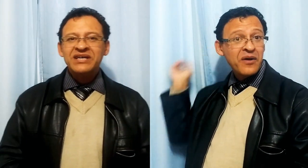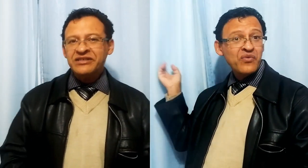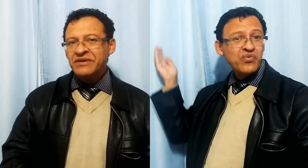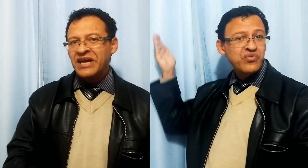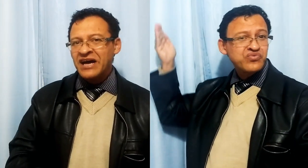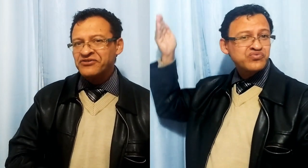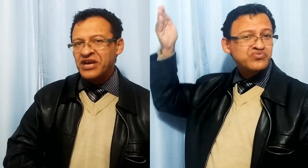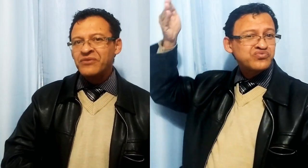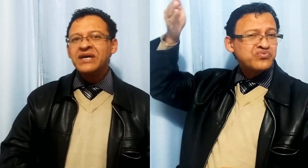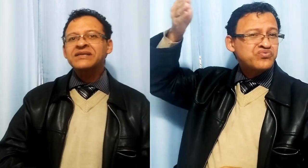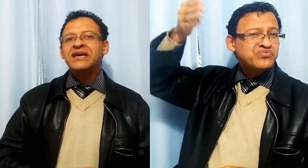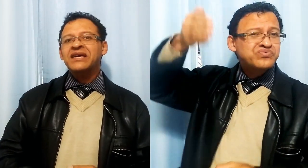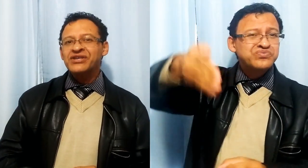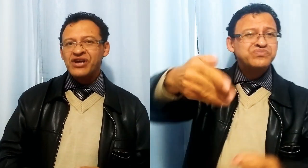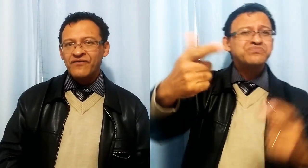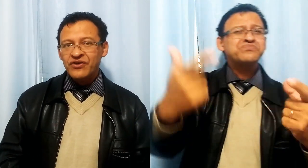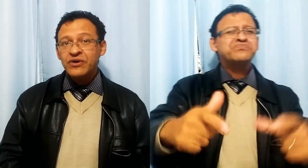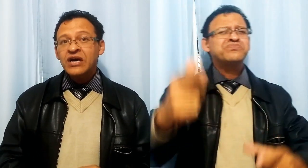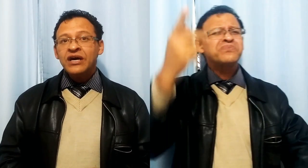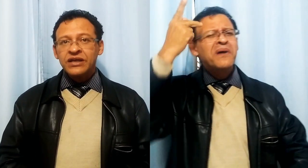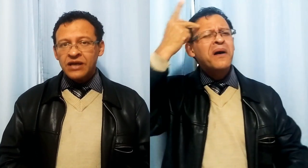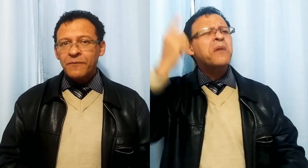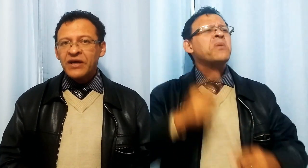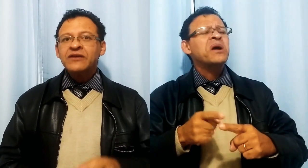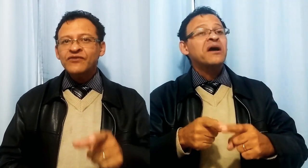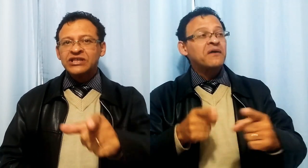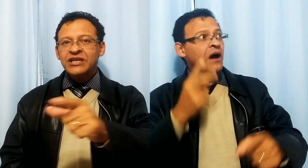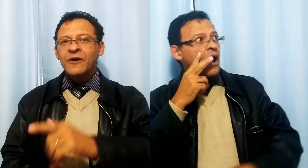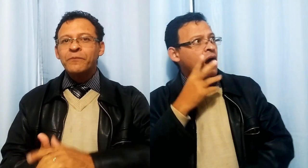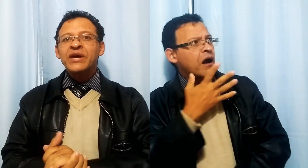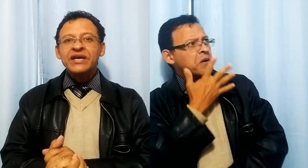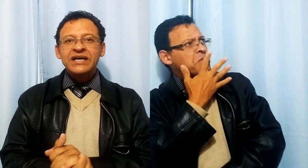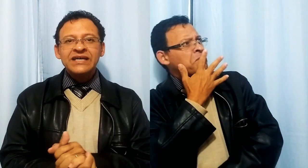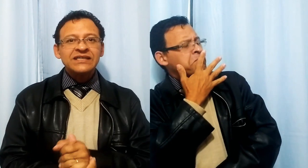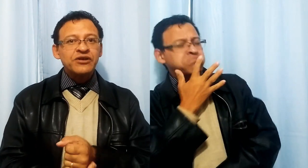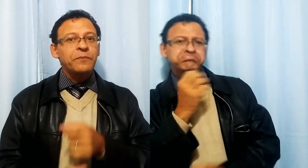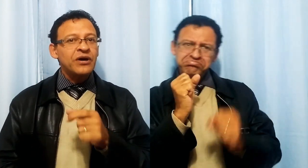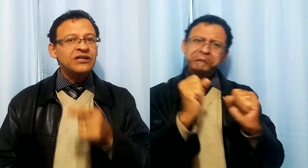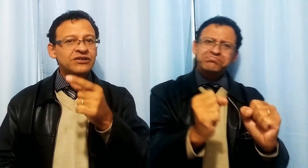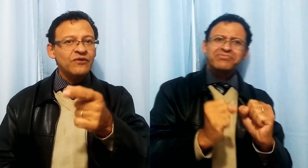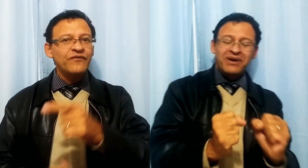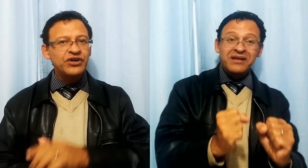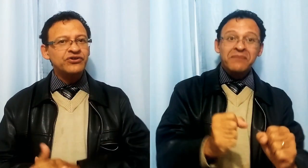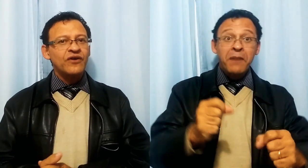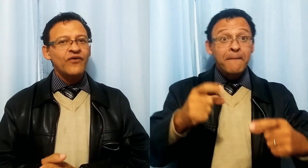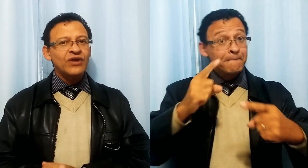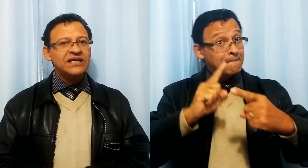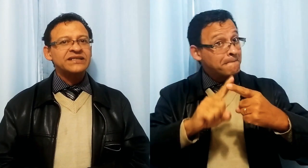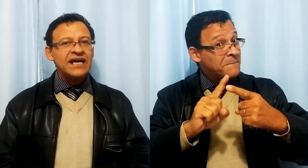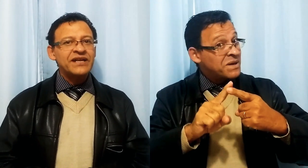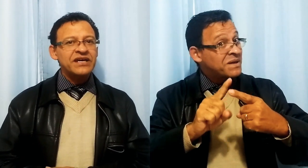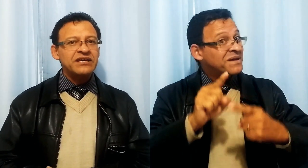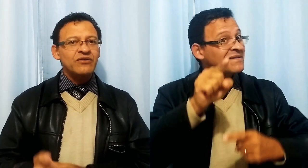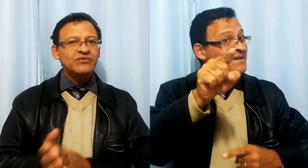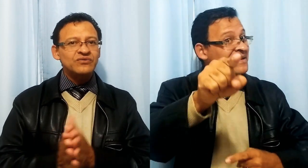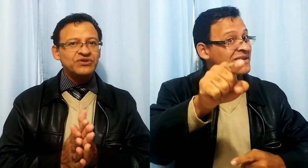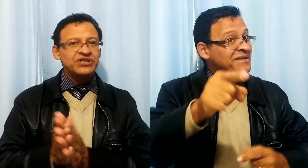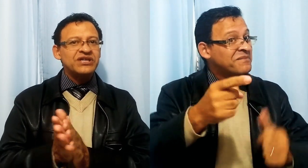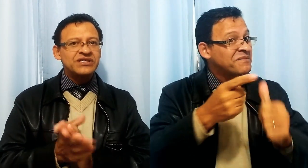admirados aí com esta questão, viu? Então para que você não perca este próximo vídeo que eu vou lançar daqui alguns dias,